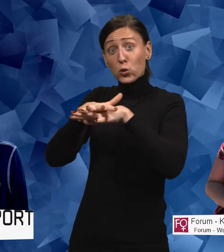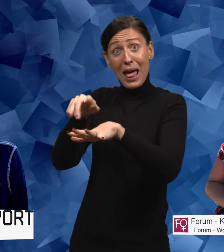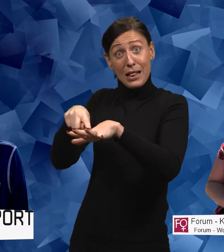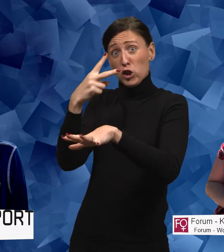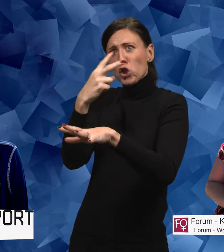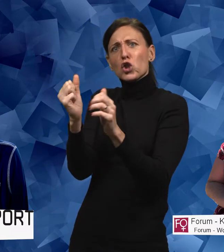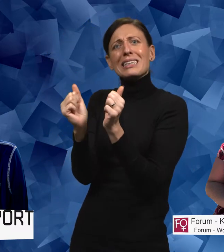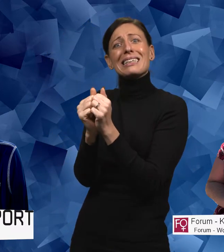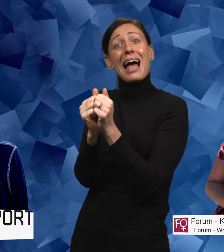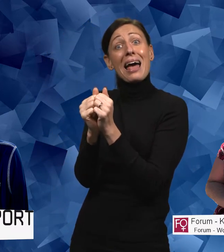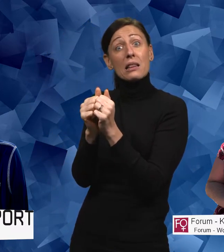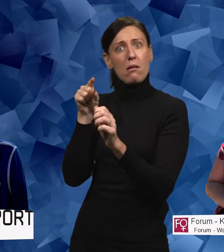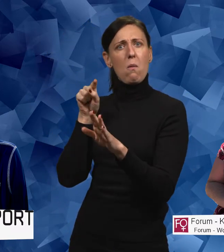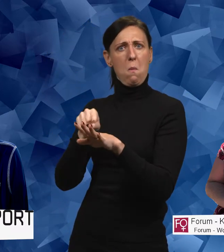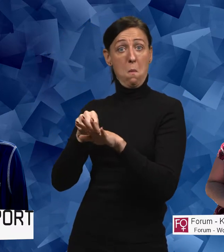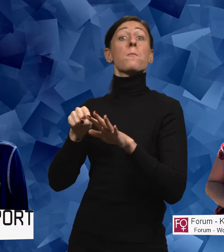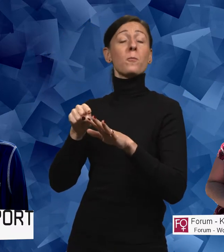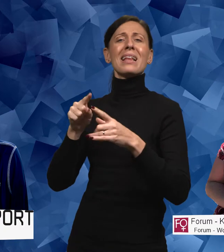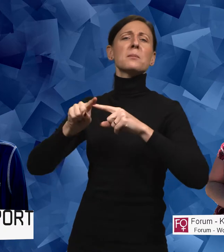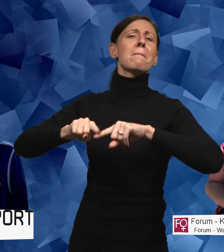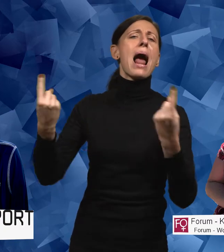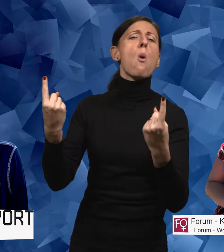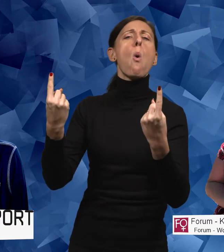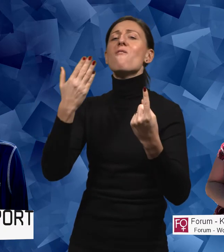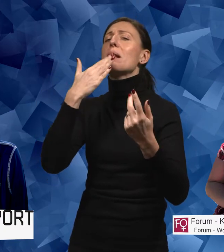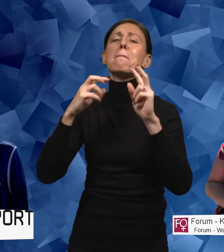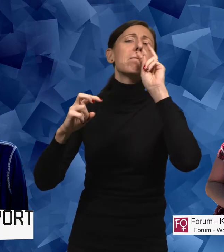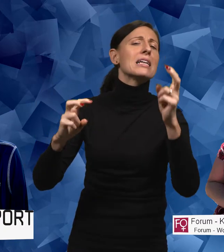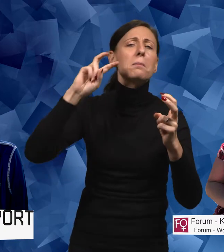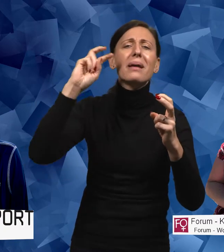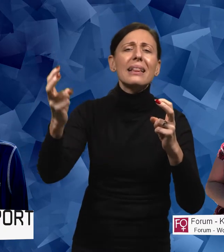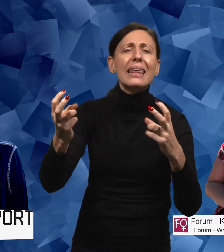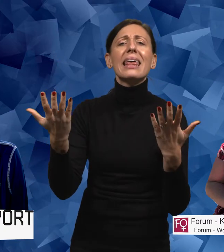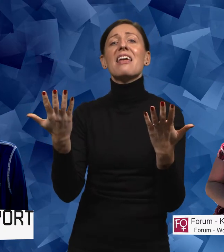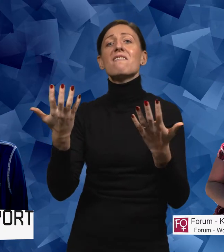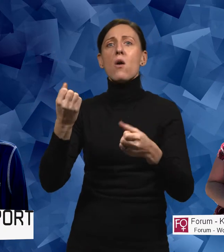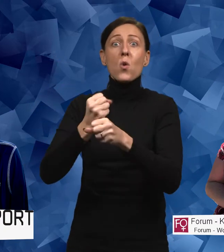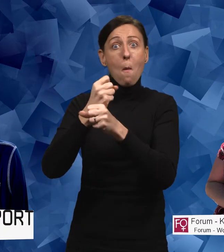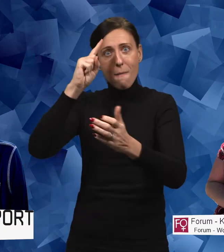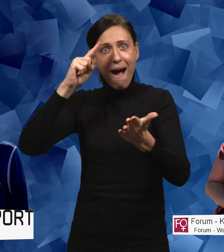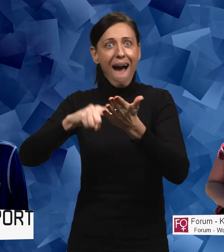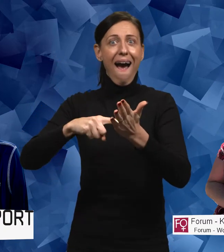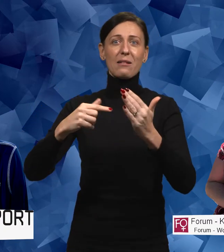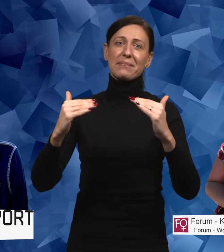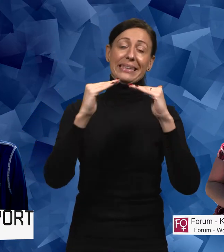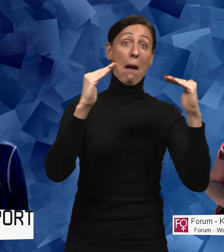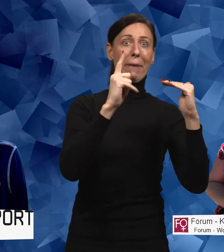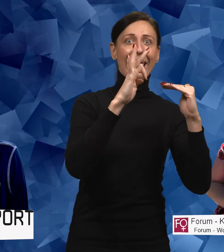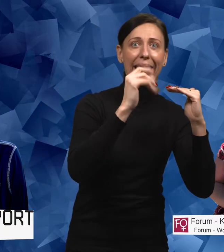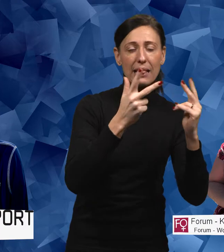intersektionellt synsätt oavsett utifrån vilket perspektiv man jobbar för jämlikhet eller